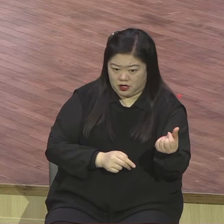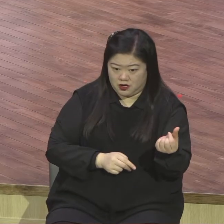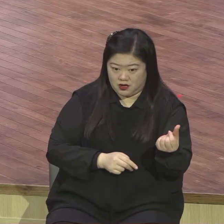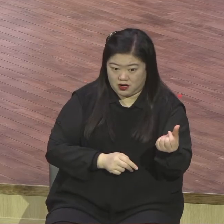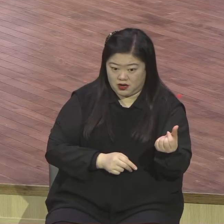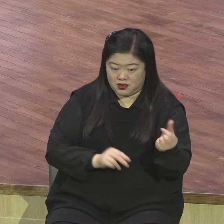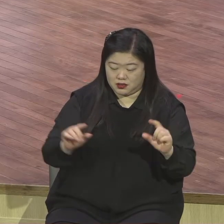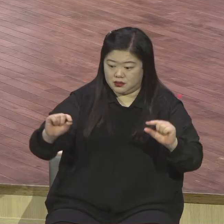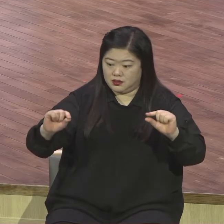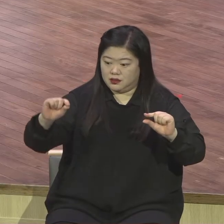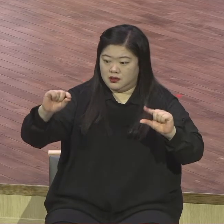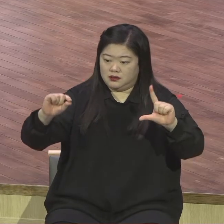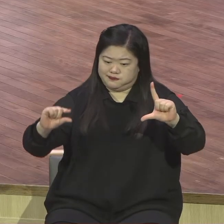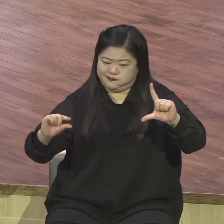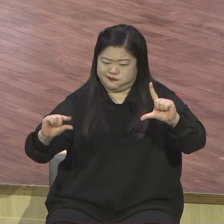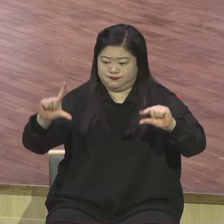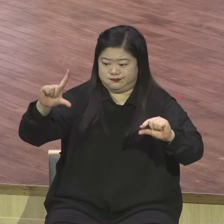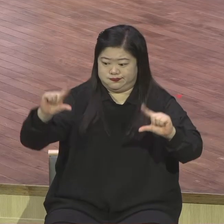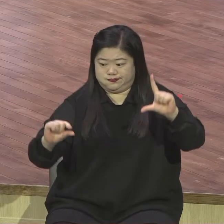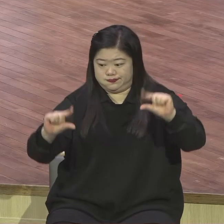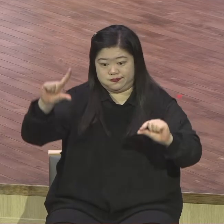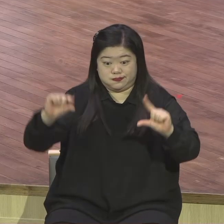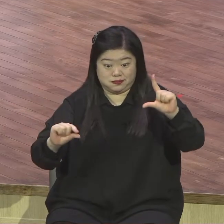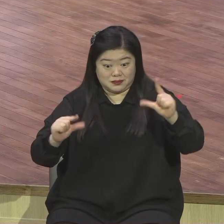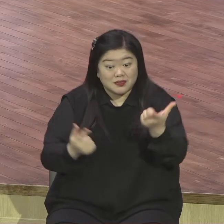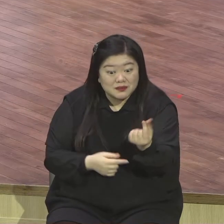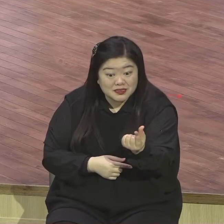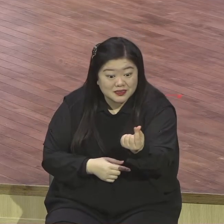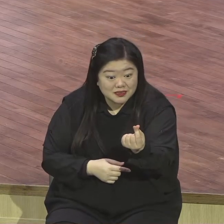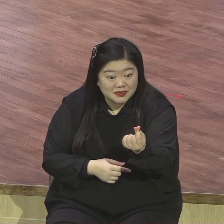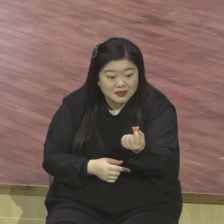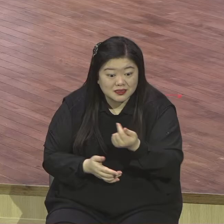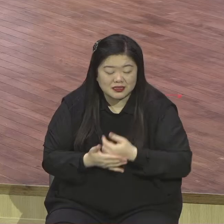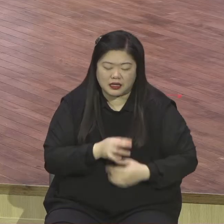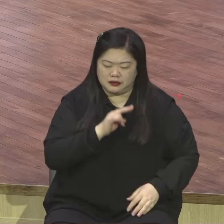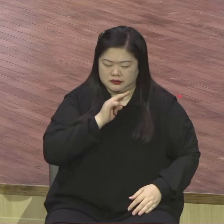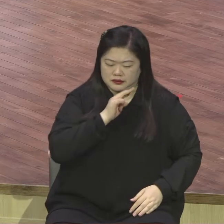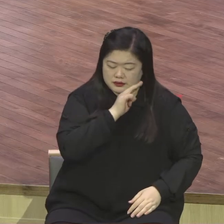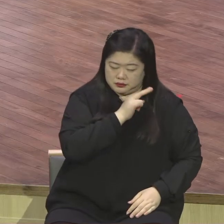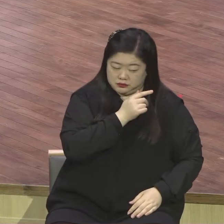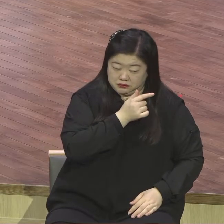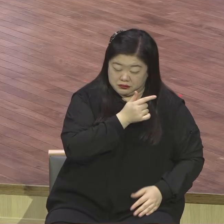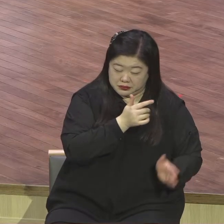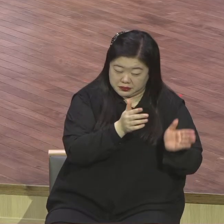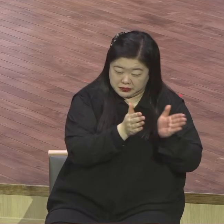의심을 하는 순간 깊은 구렁텅이로 빠지게 되죠